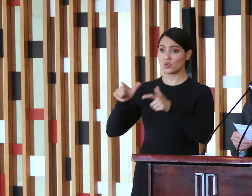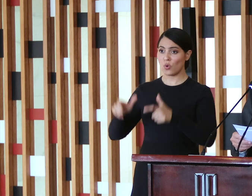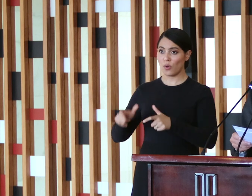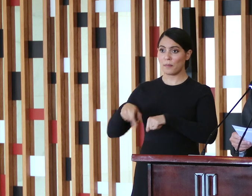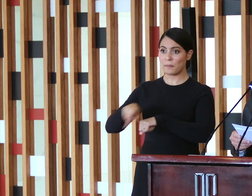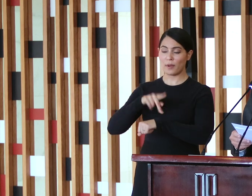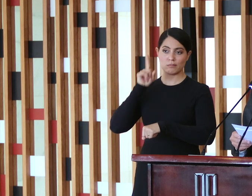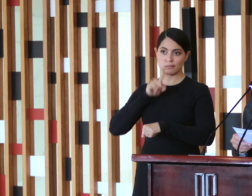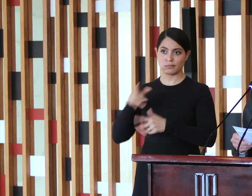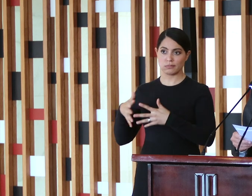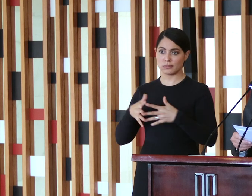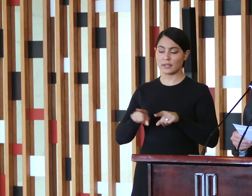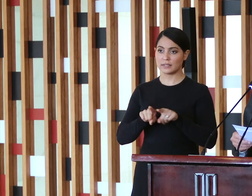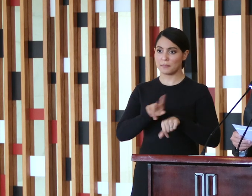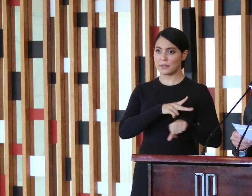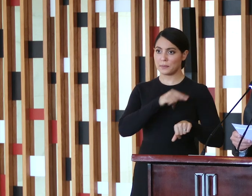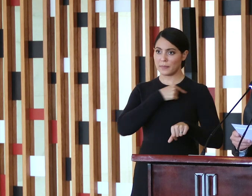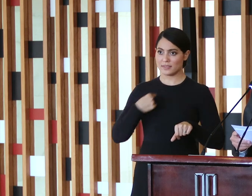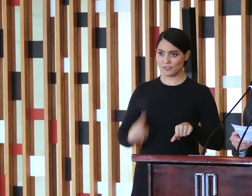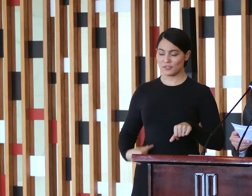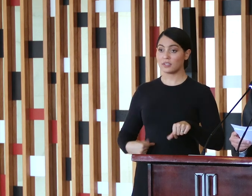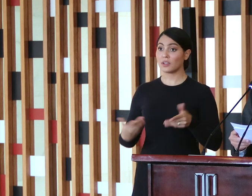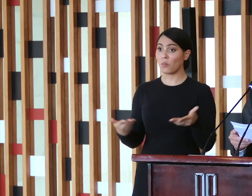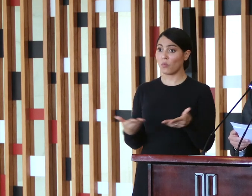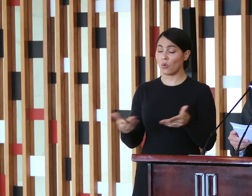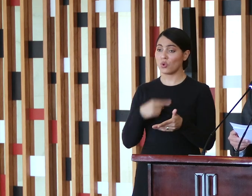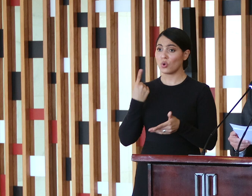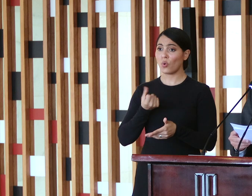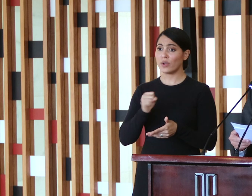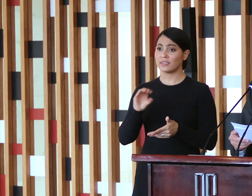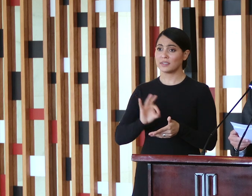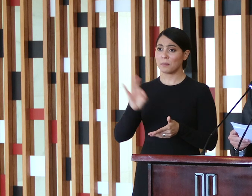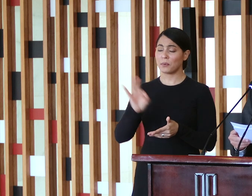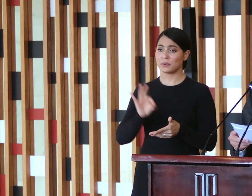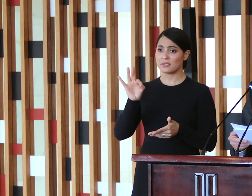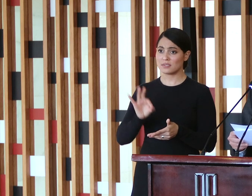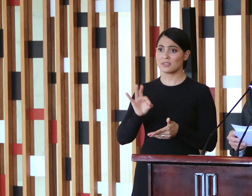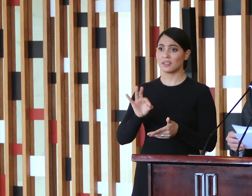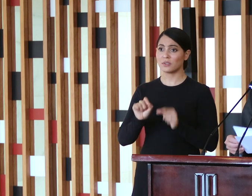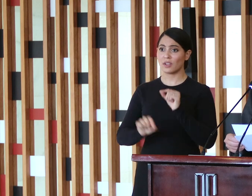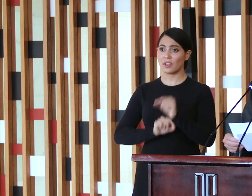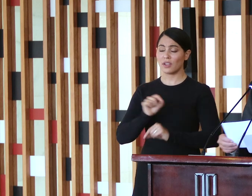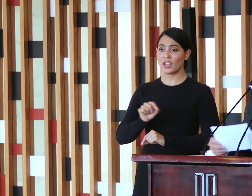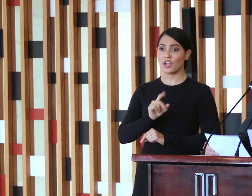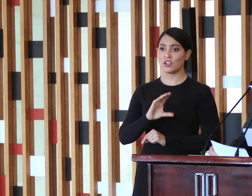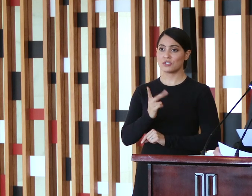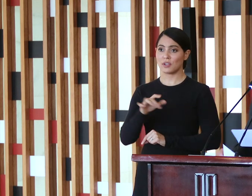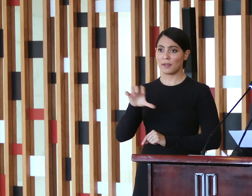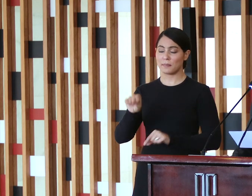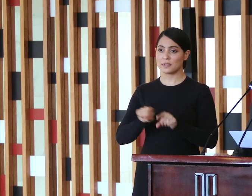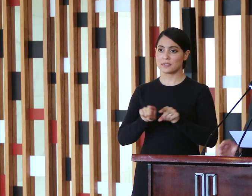seguidos pela China. Hoje, 80% do que vendemos se constituem de chapas e produtos